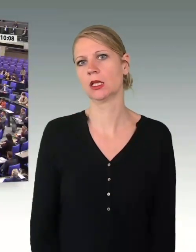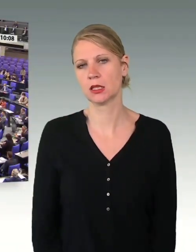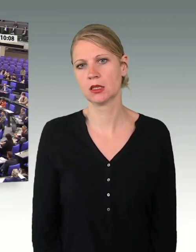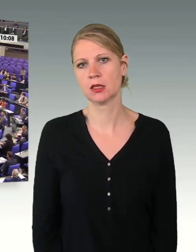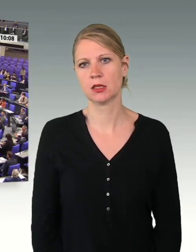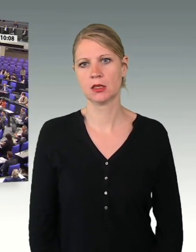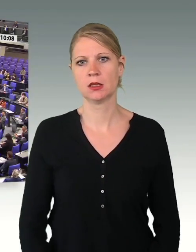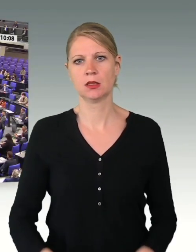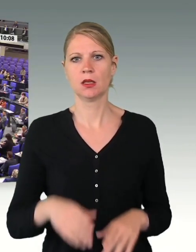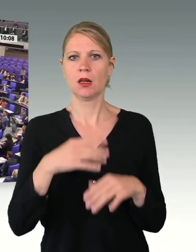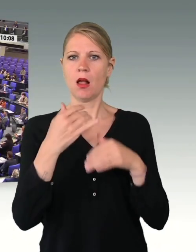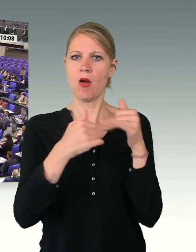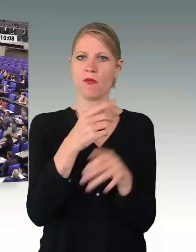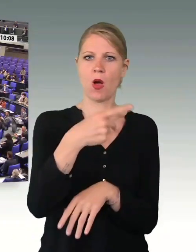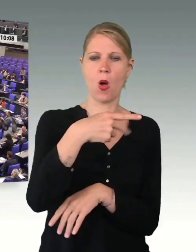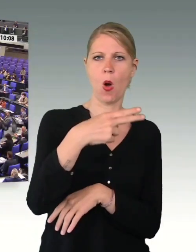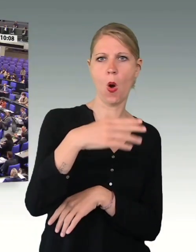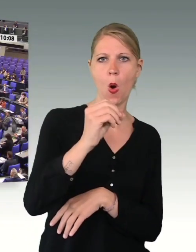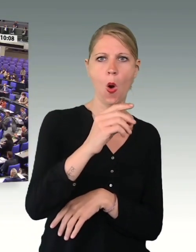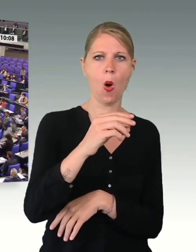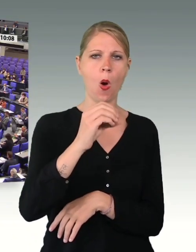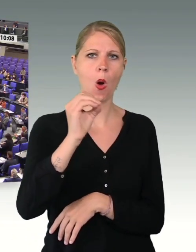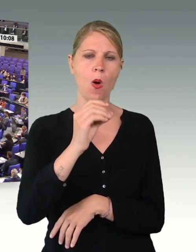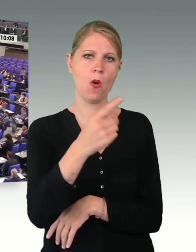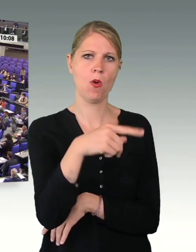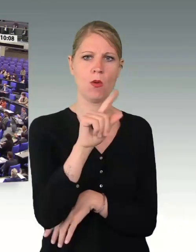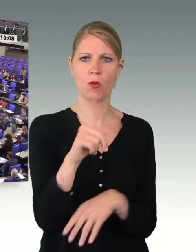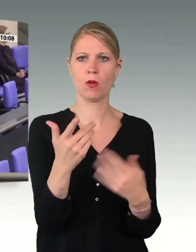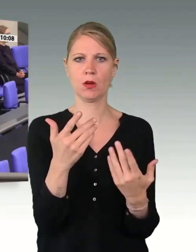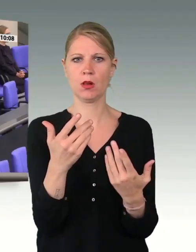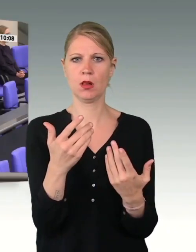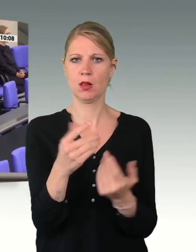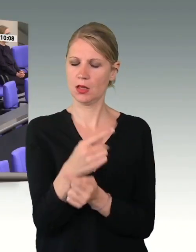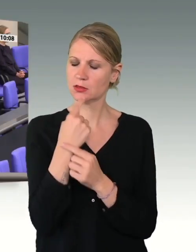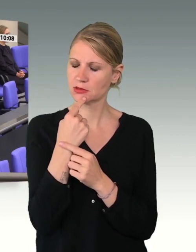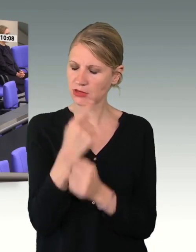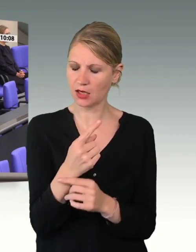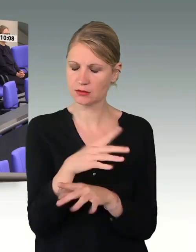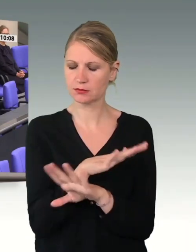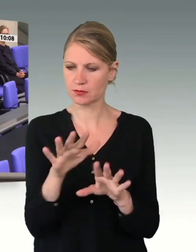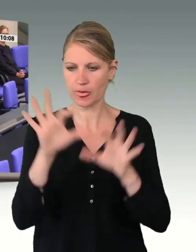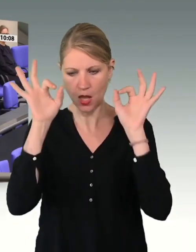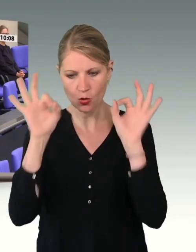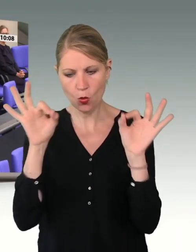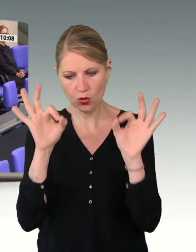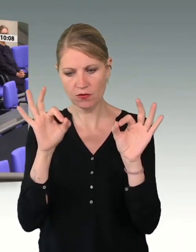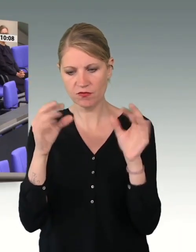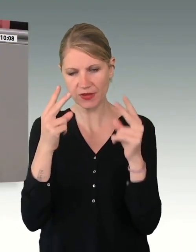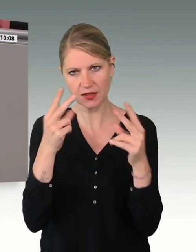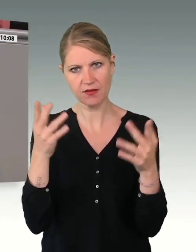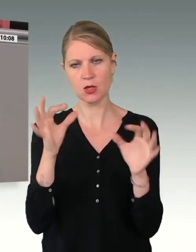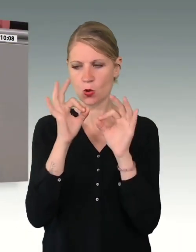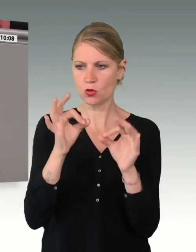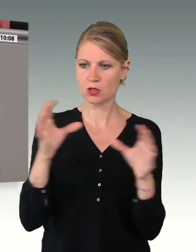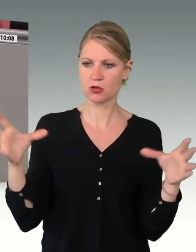Es hat Frau Högl gerade auch schon deutlich gemacht, dass es ausdrücklich zu begrüßen ist, hier in guter Zusammenarbeit zwischen